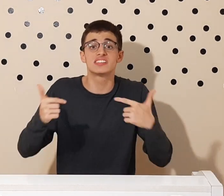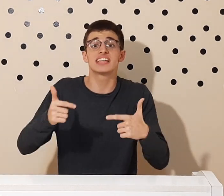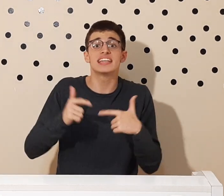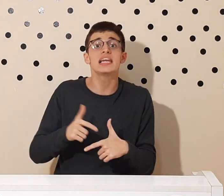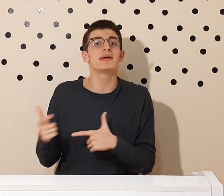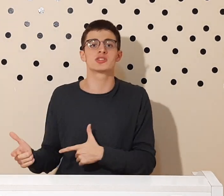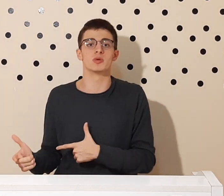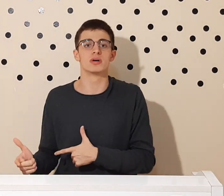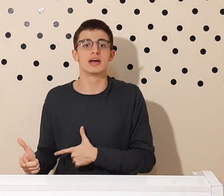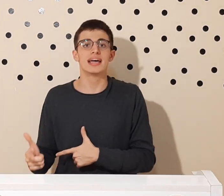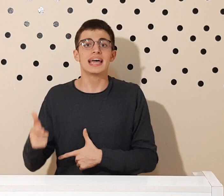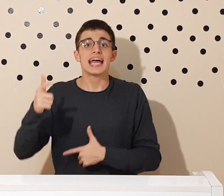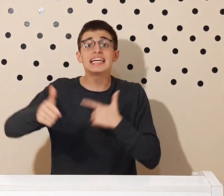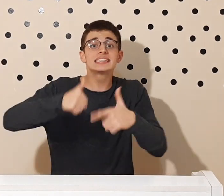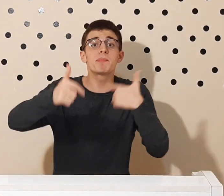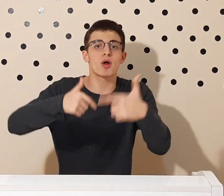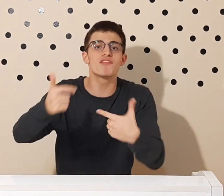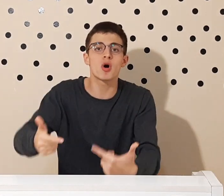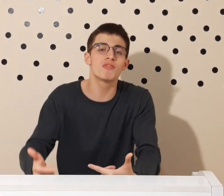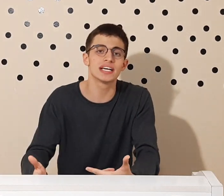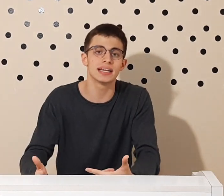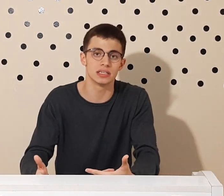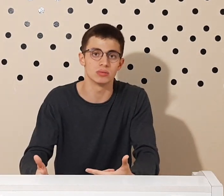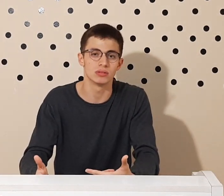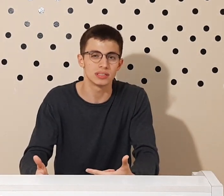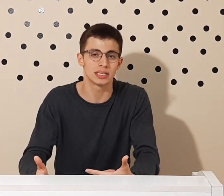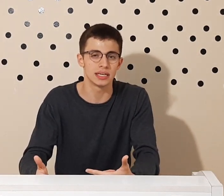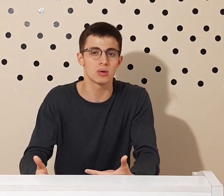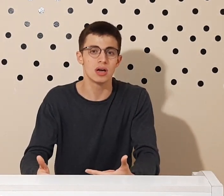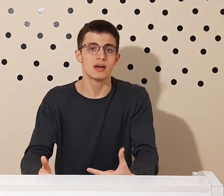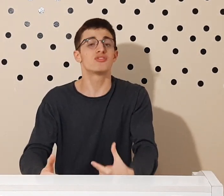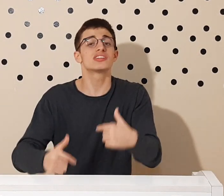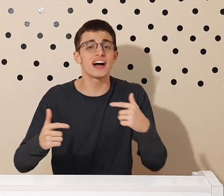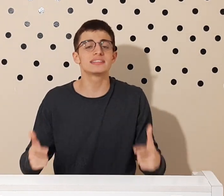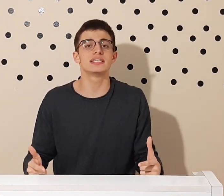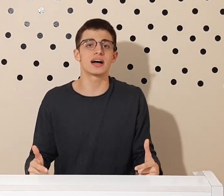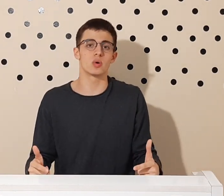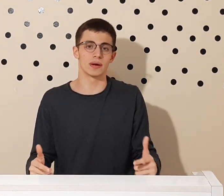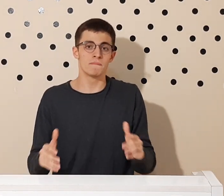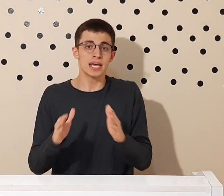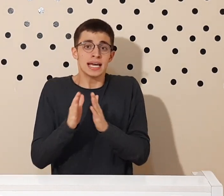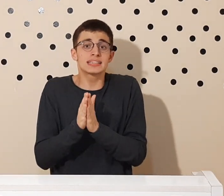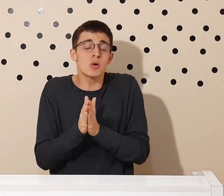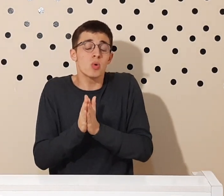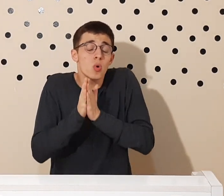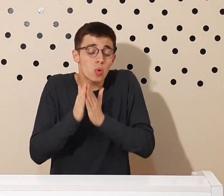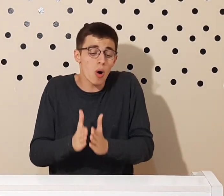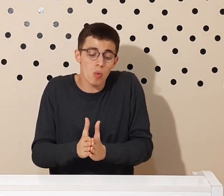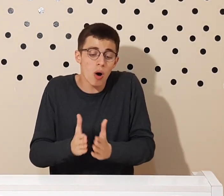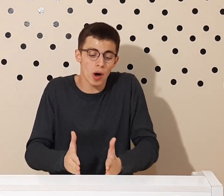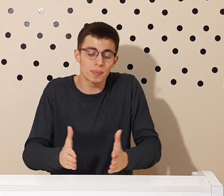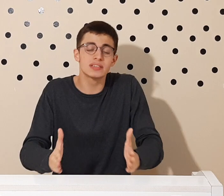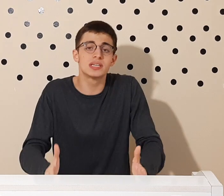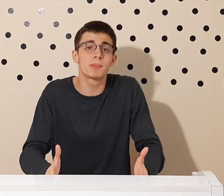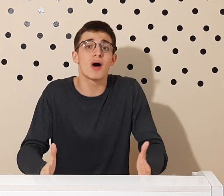está nele mesmo. Ele se prova como verdadeiro, entendeu? Você vai entender agora. Então qual é o princípio